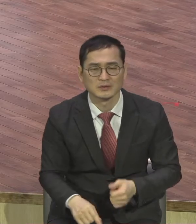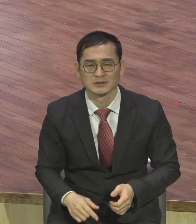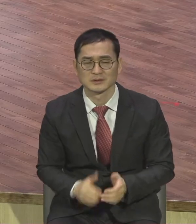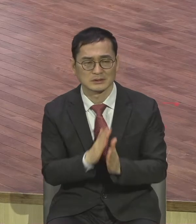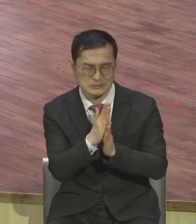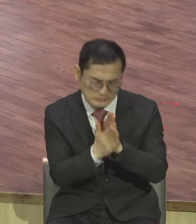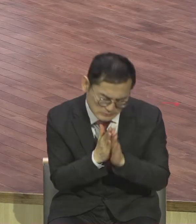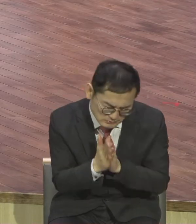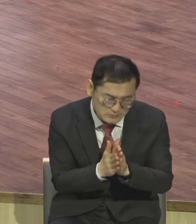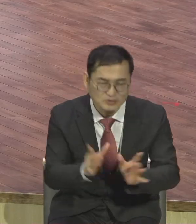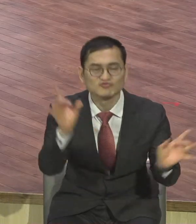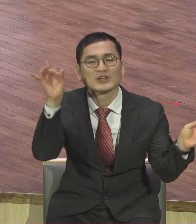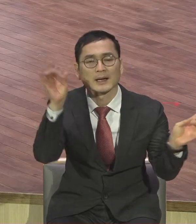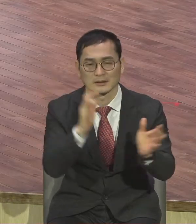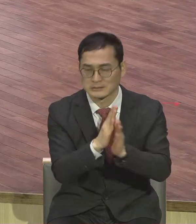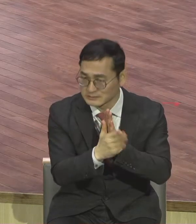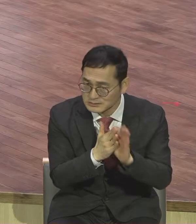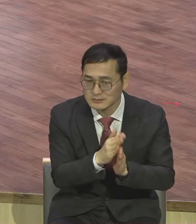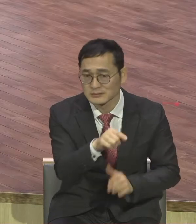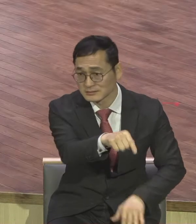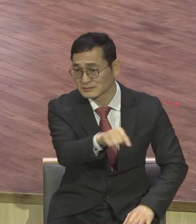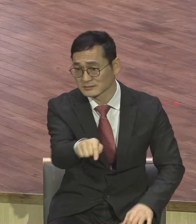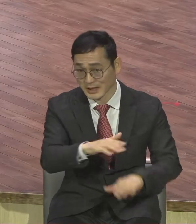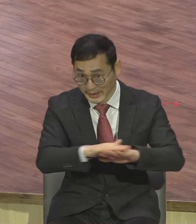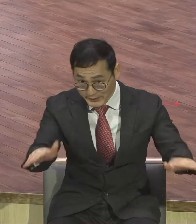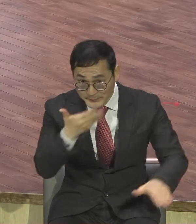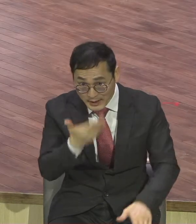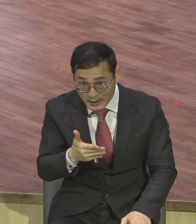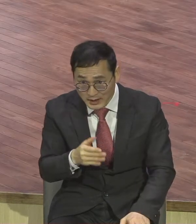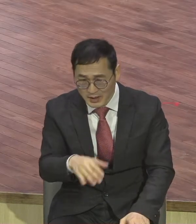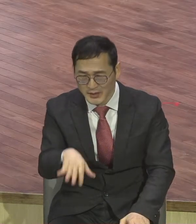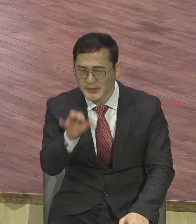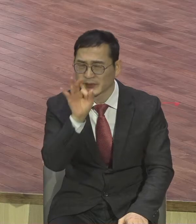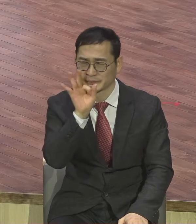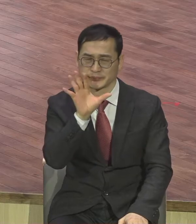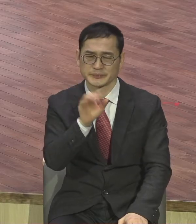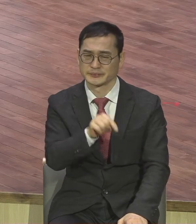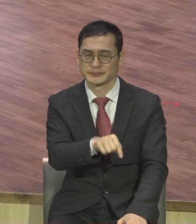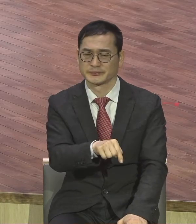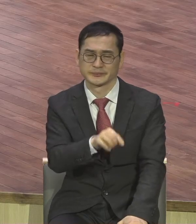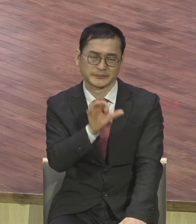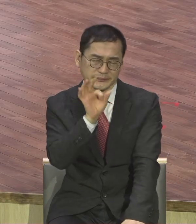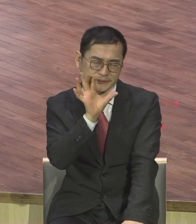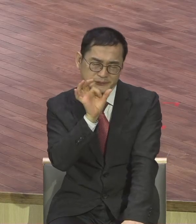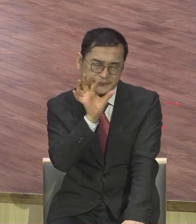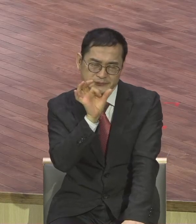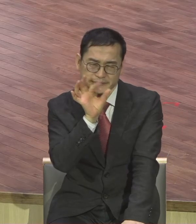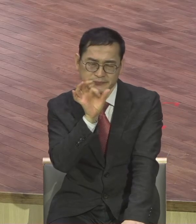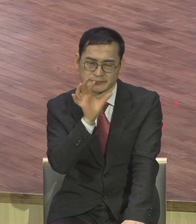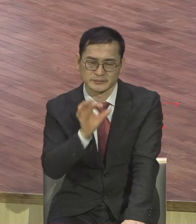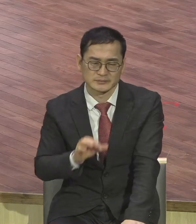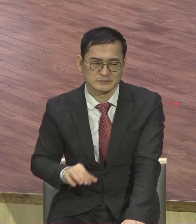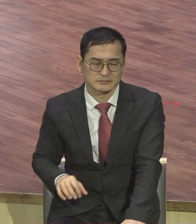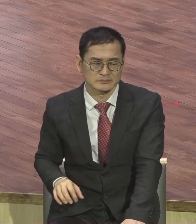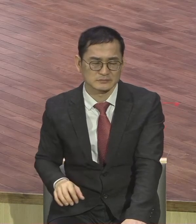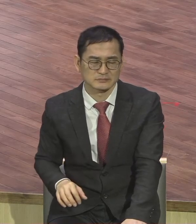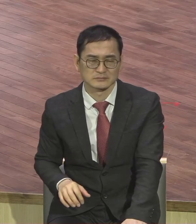답이 있어요 답이 있는 것 같은데 없어요 그러니까 시간 갈수록 시간 갈수록 더